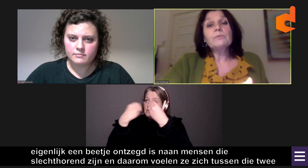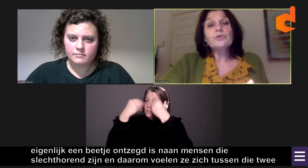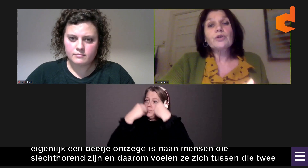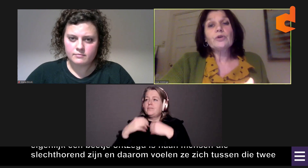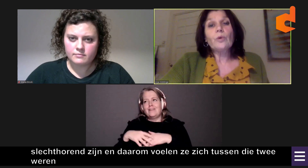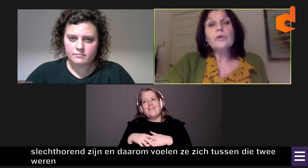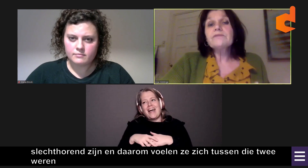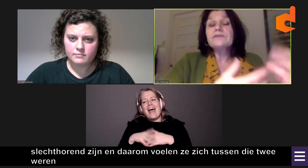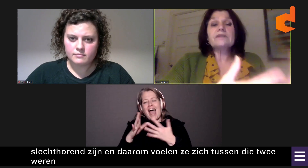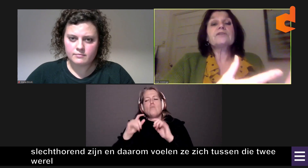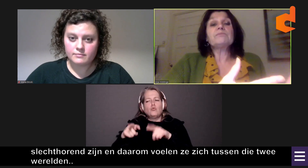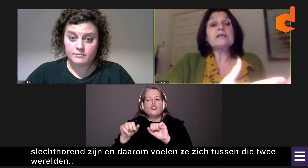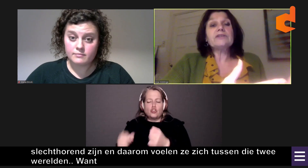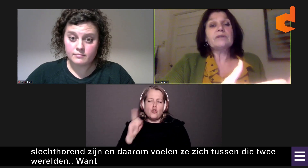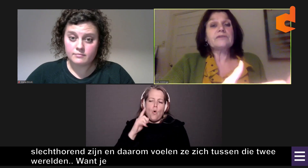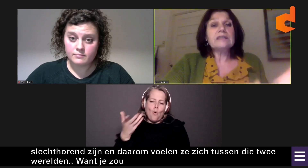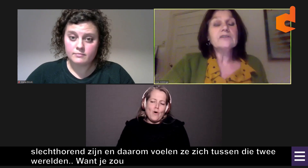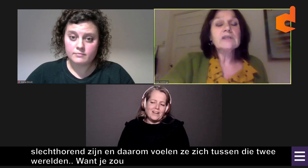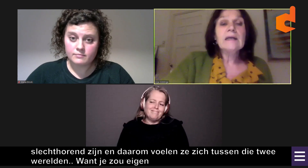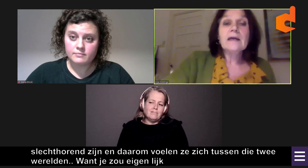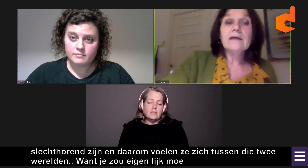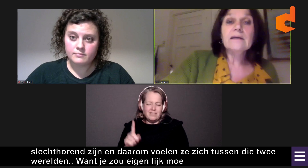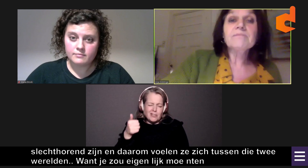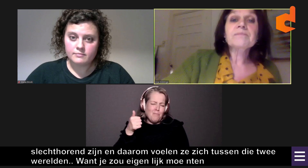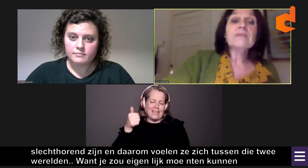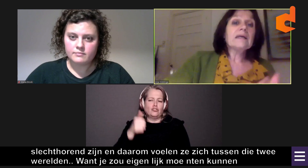zou je moeten kunnen horen, want dat is het beste wat er is.